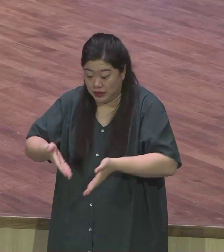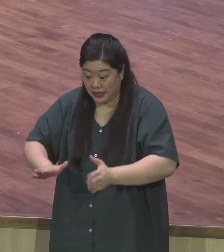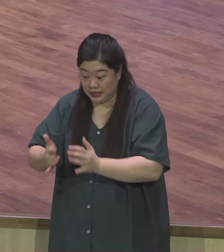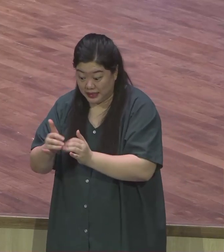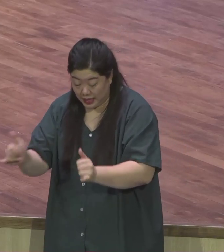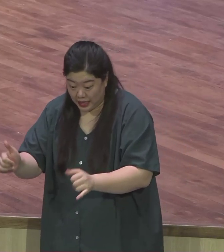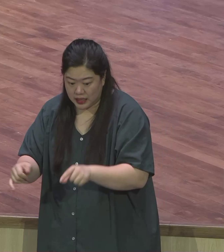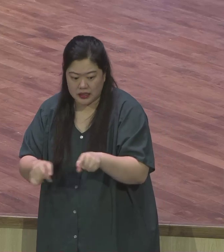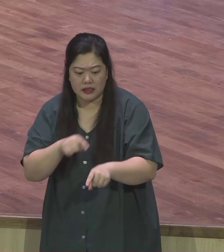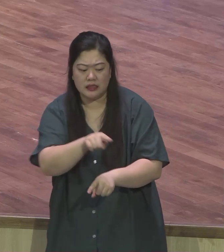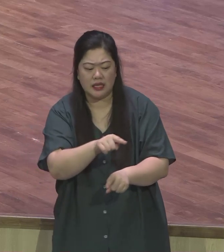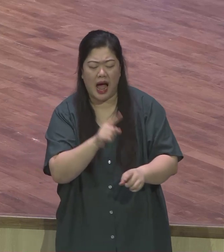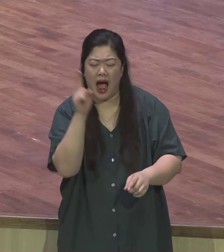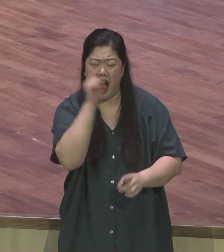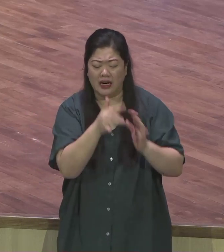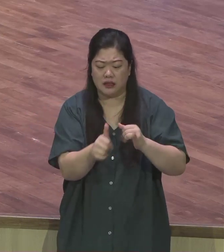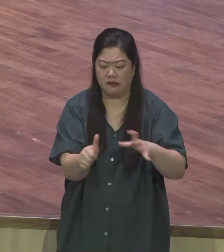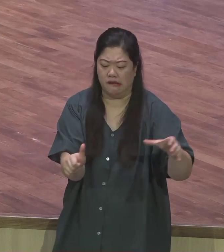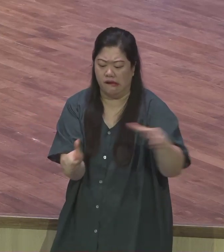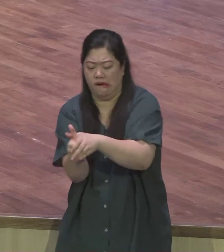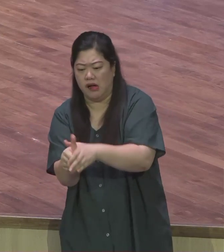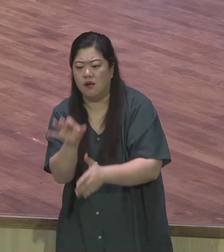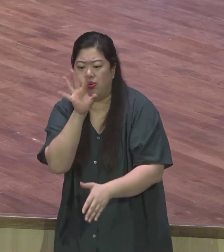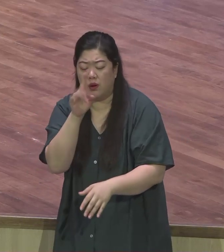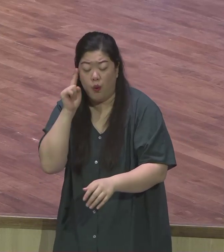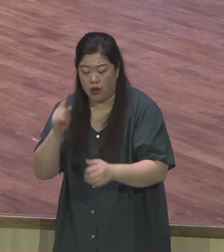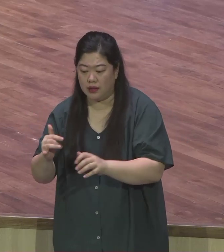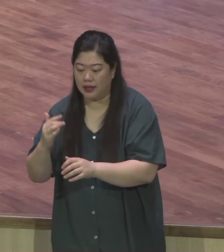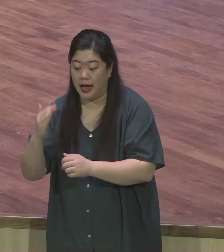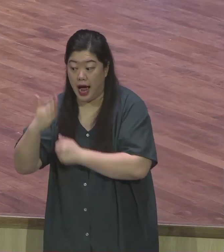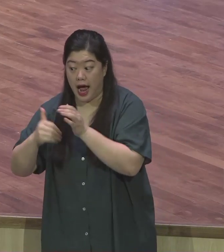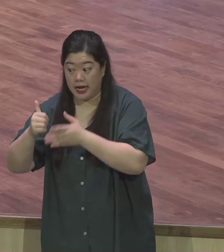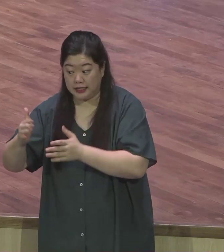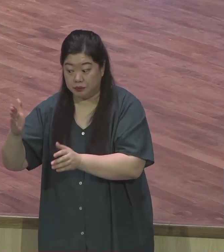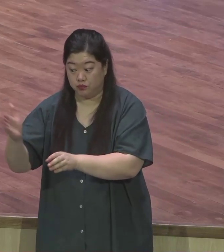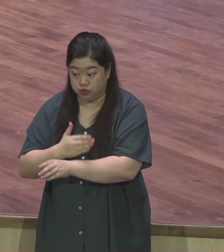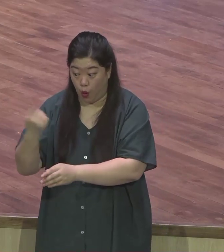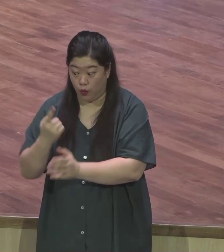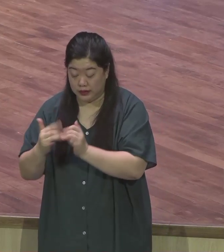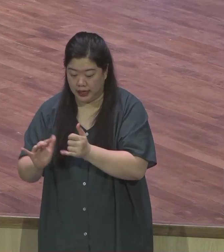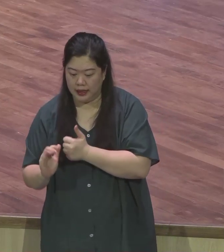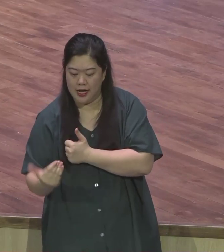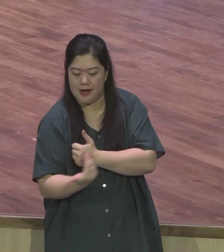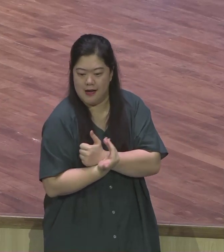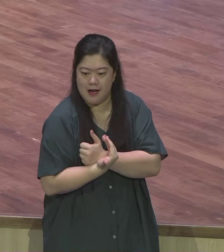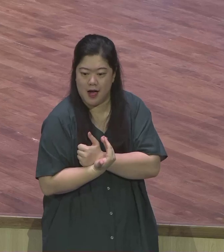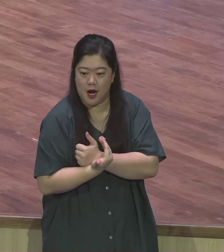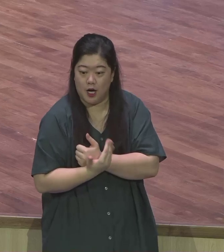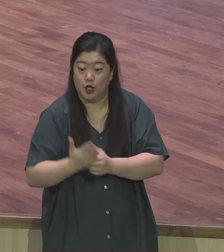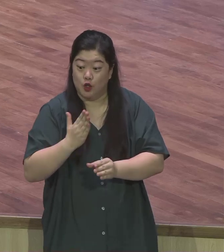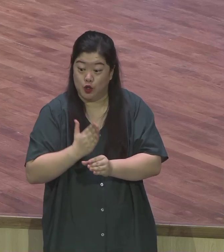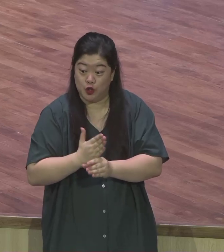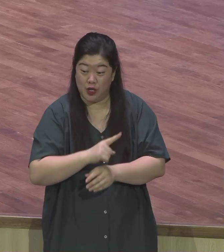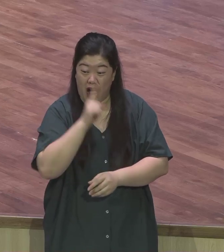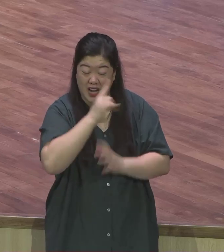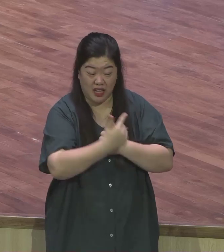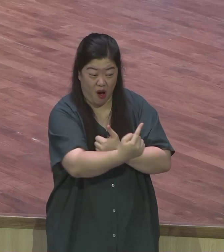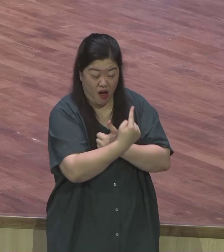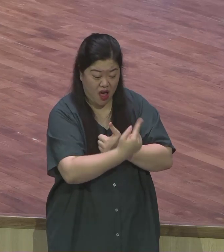그를 만지지도 못한다고 했습니다 하나님께서 우리 성도 여러분들의 가정을 또 여러분의 자녀를